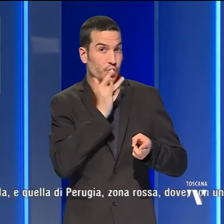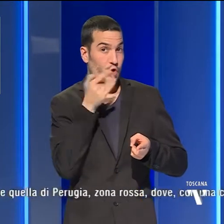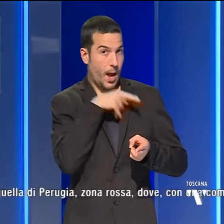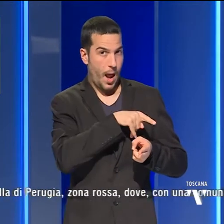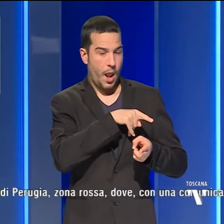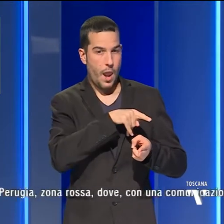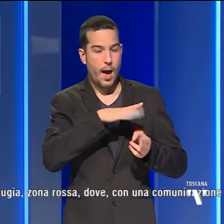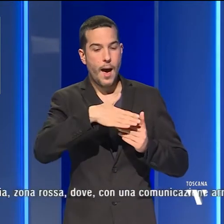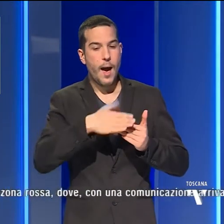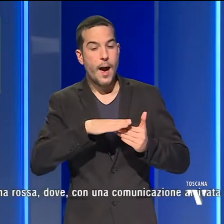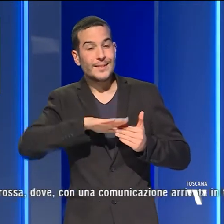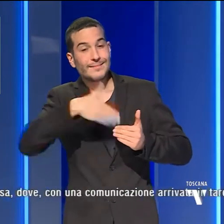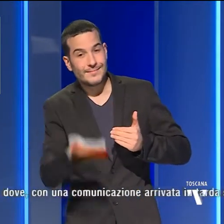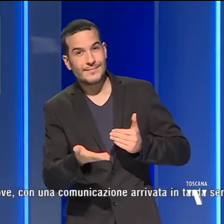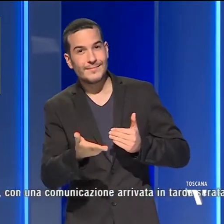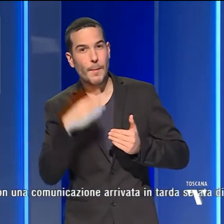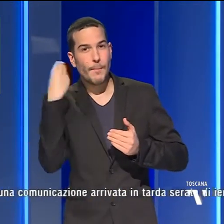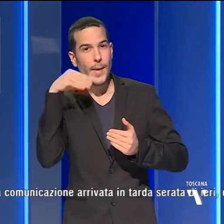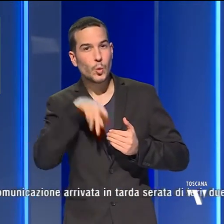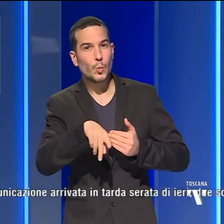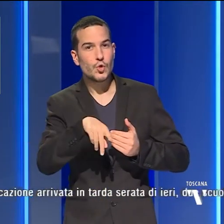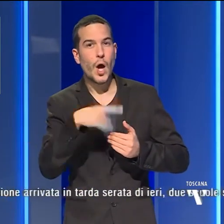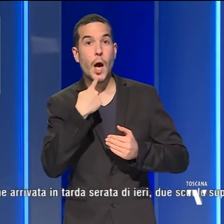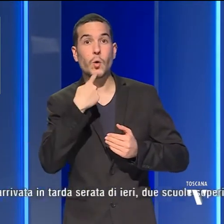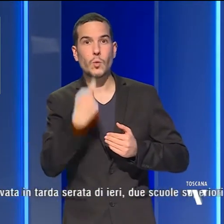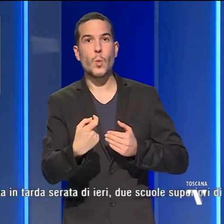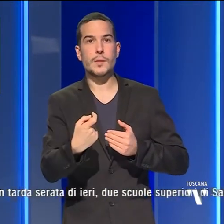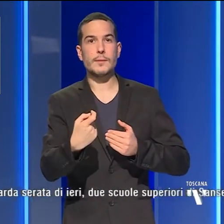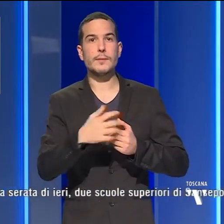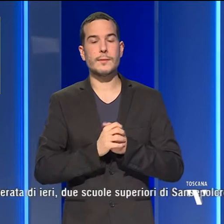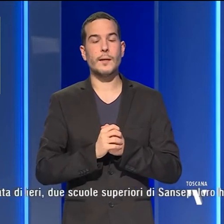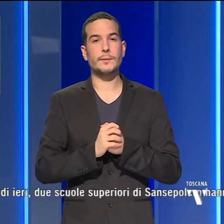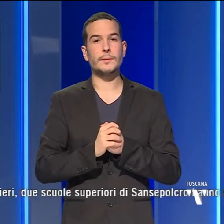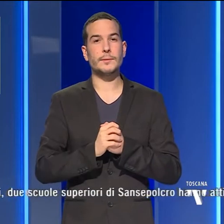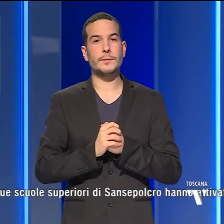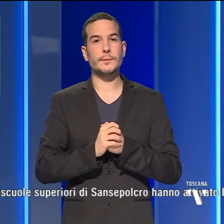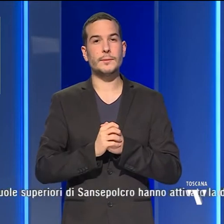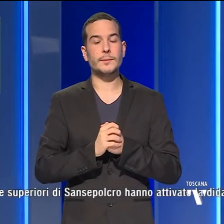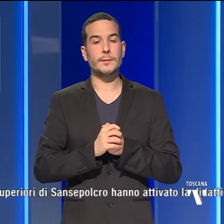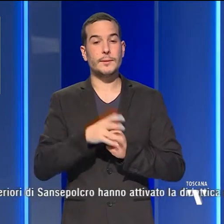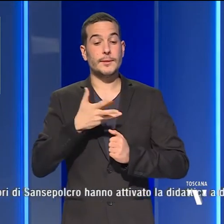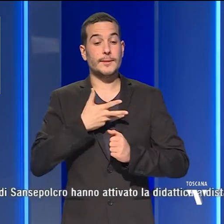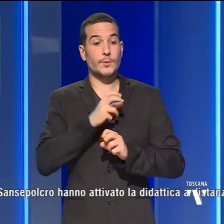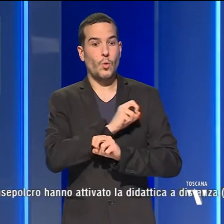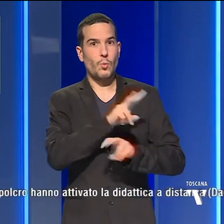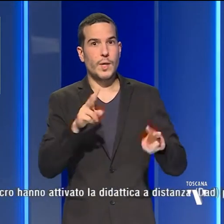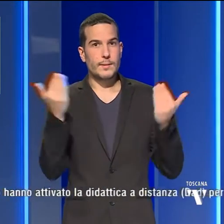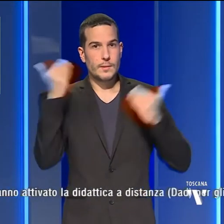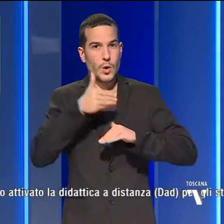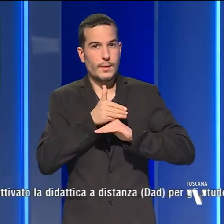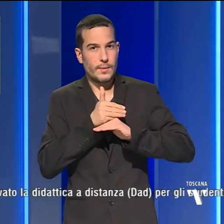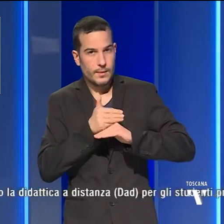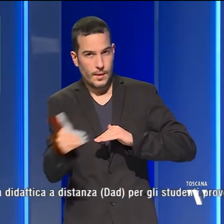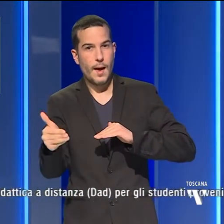quella di Perugia, invece zona rossa, dove con una comunicazione arrivata in tarda serata di